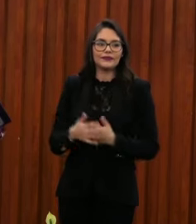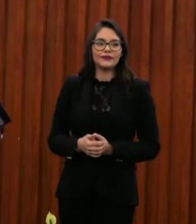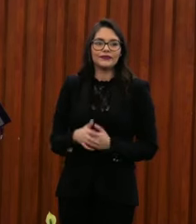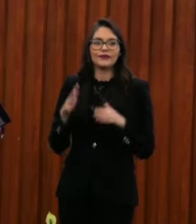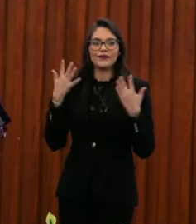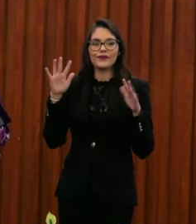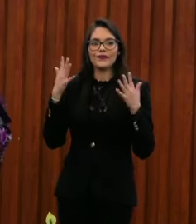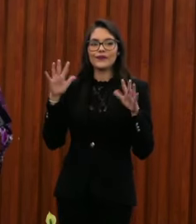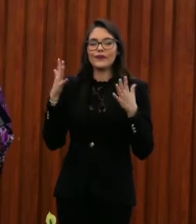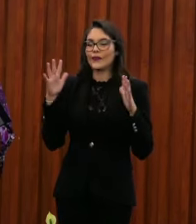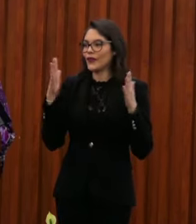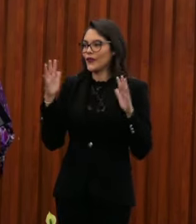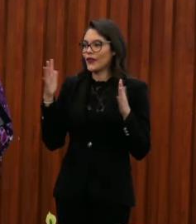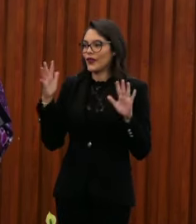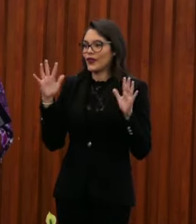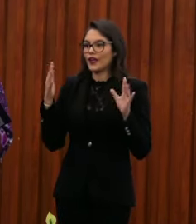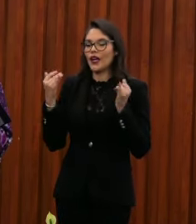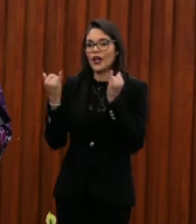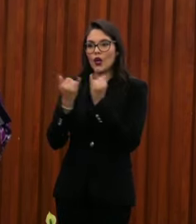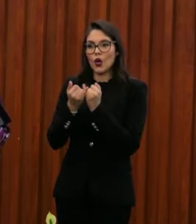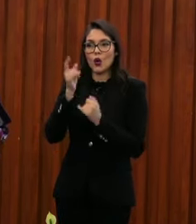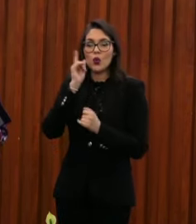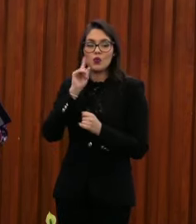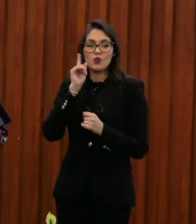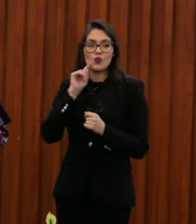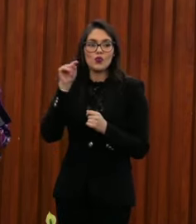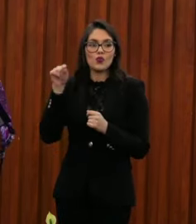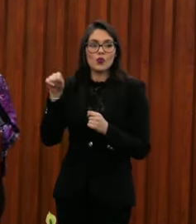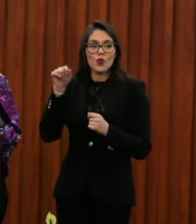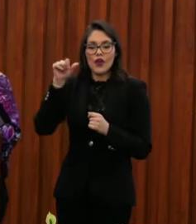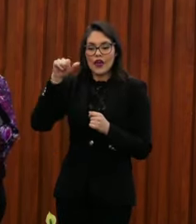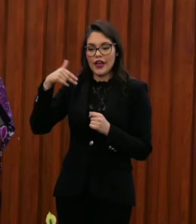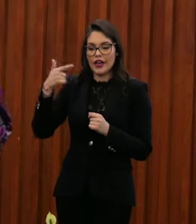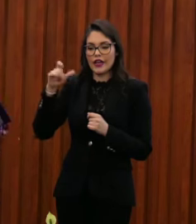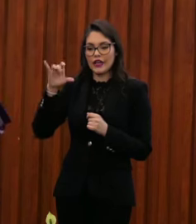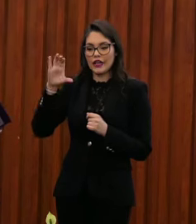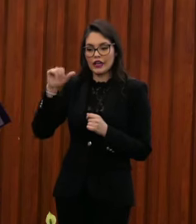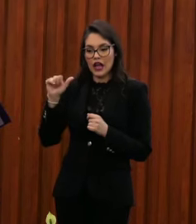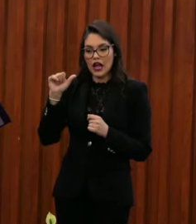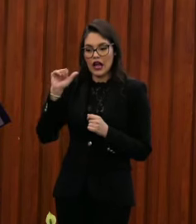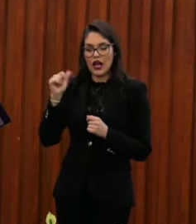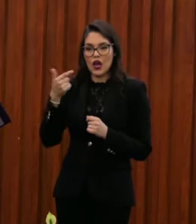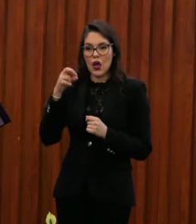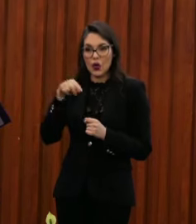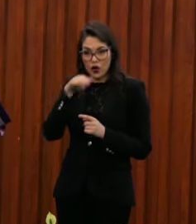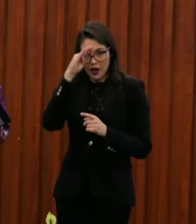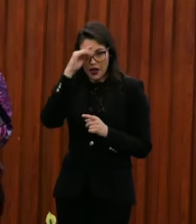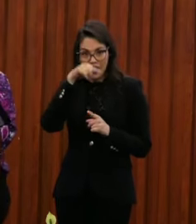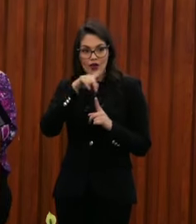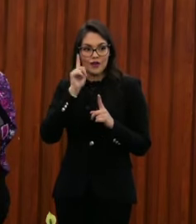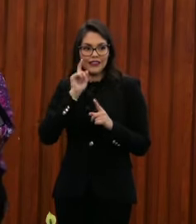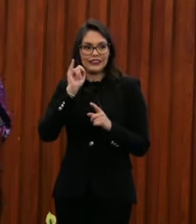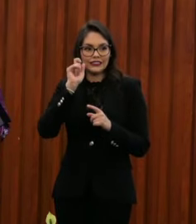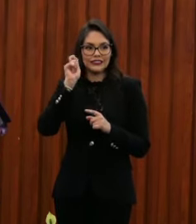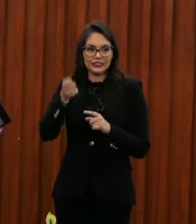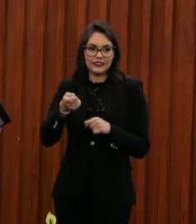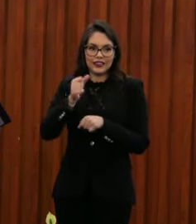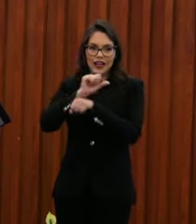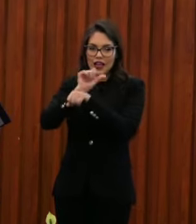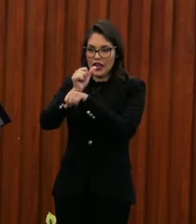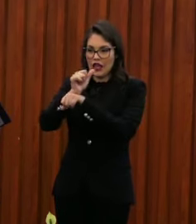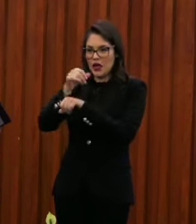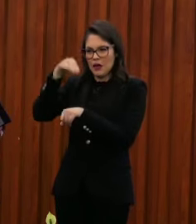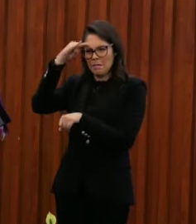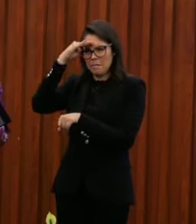Y a Angélica Lagón, que para quien no conoce, sí es actriz, pero es una actriz con causa. Y a mucha gente quizá que no